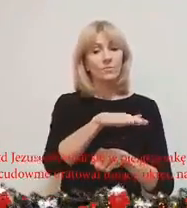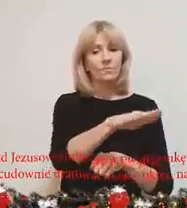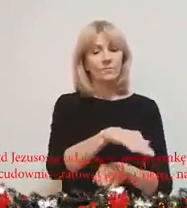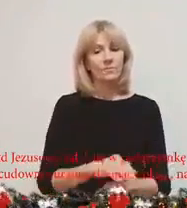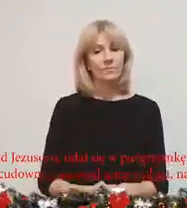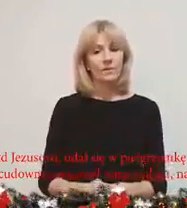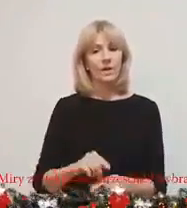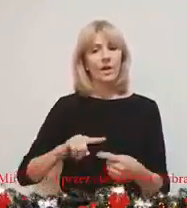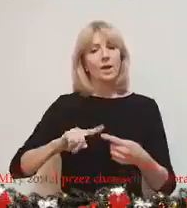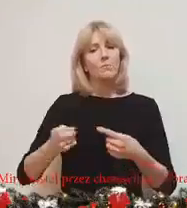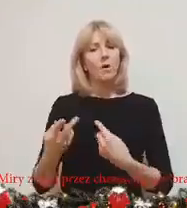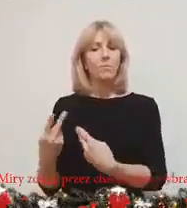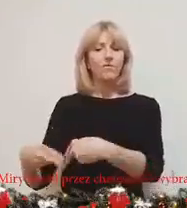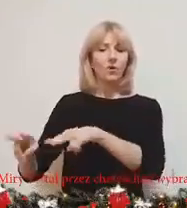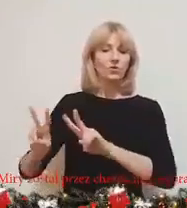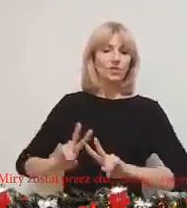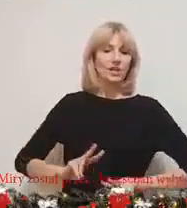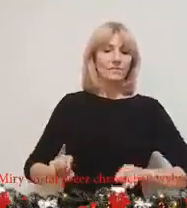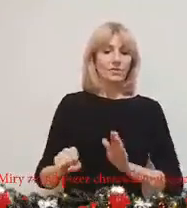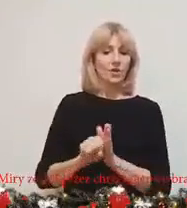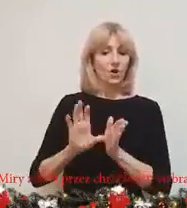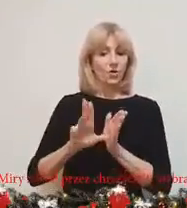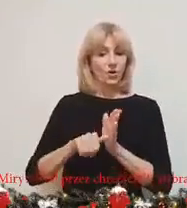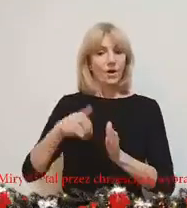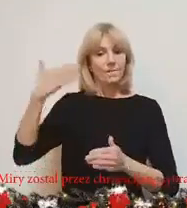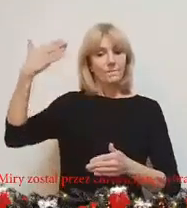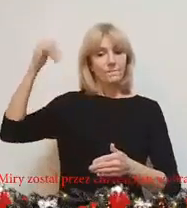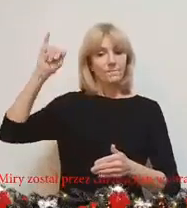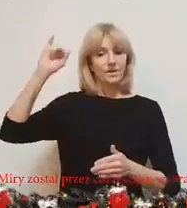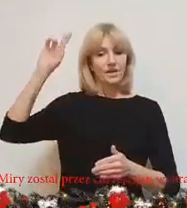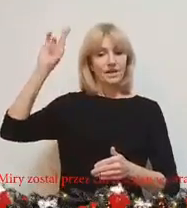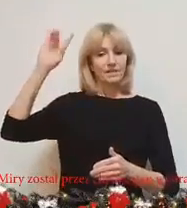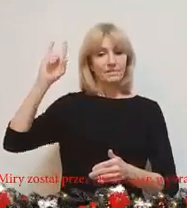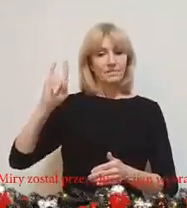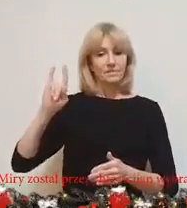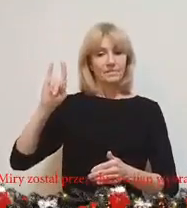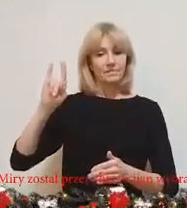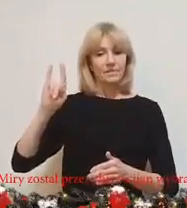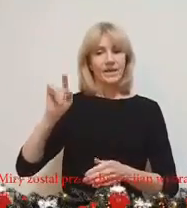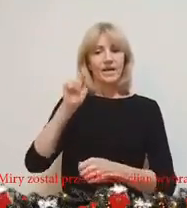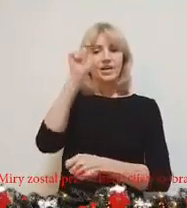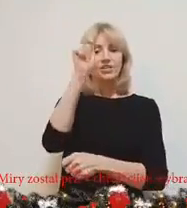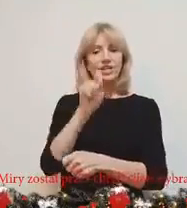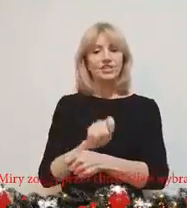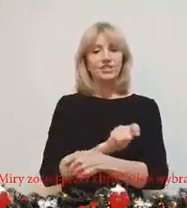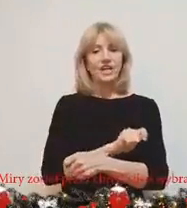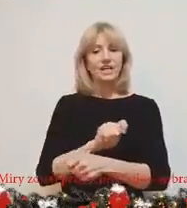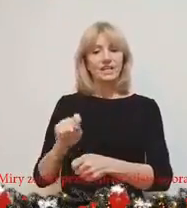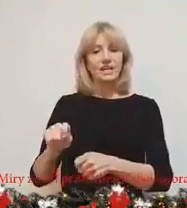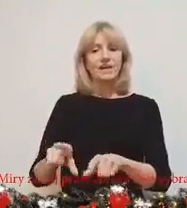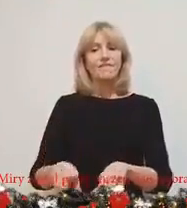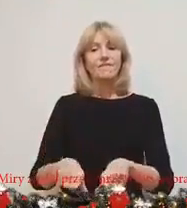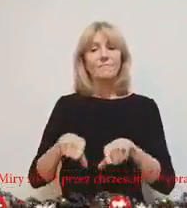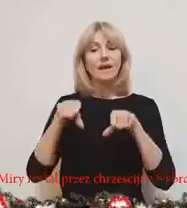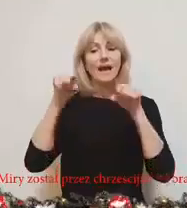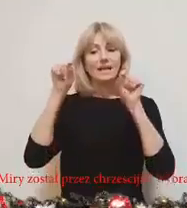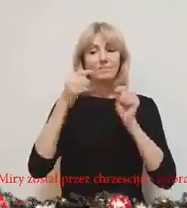Po powrocie do Miry, chrześcijanie wybrali